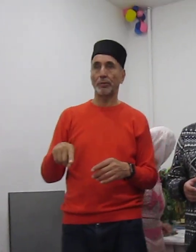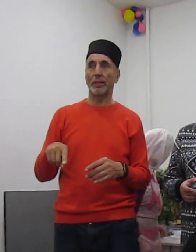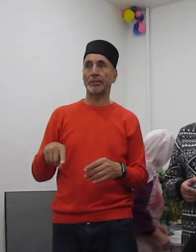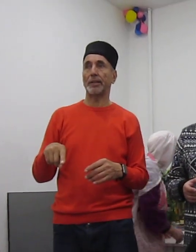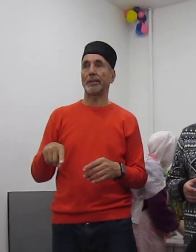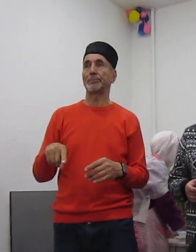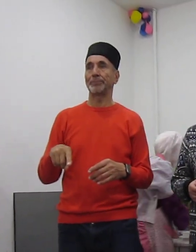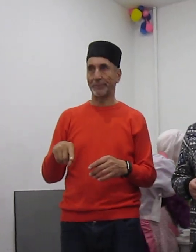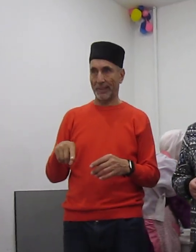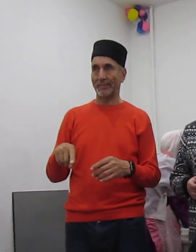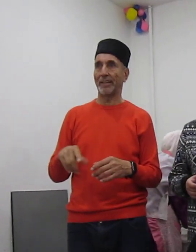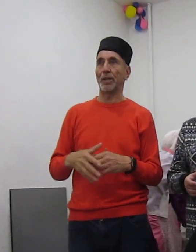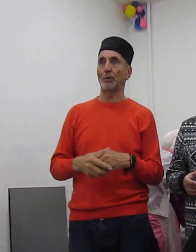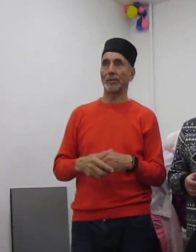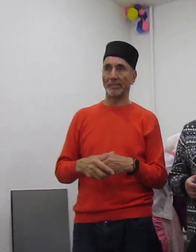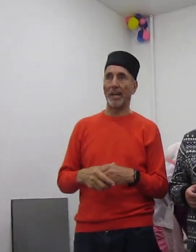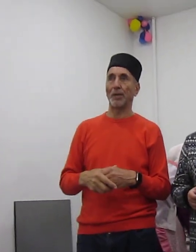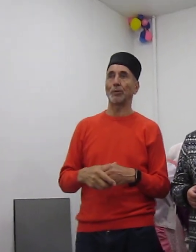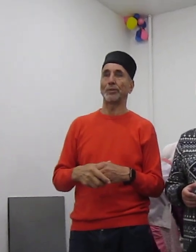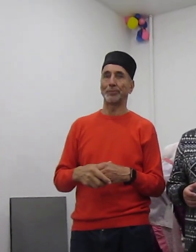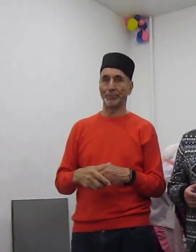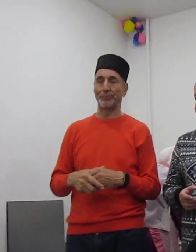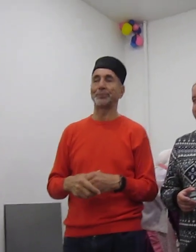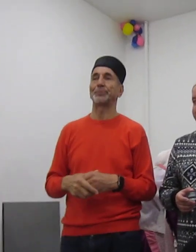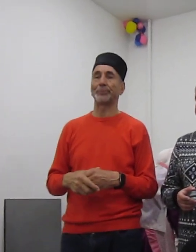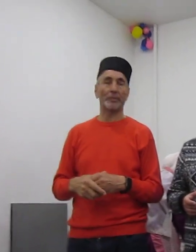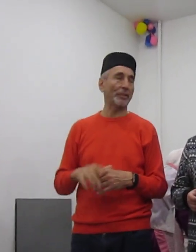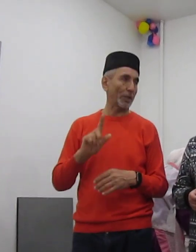Знаю, от них прелик. Пока! Пока! Пока!